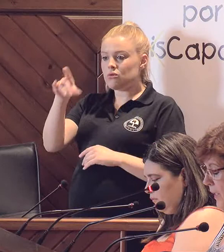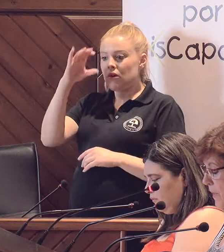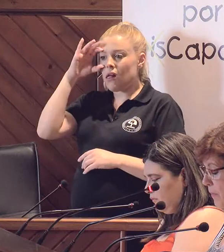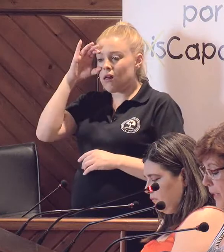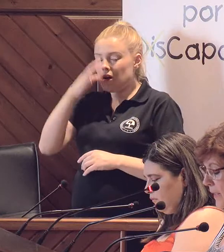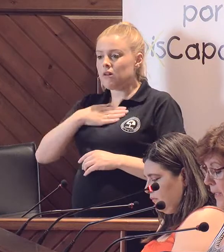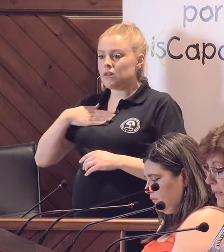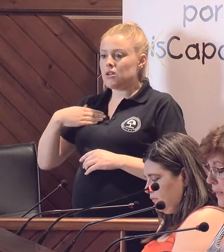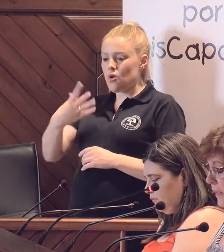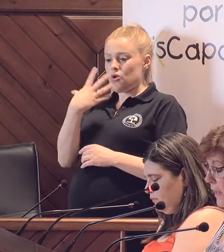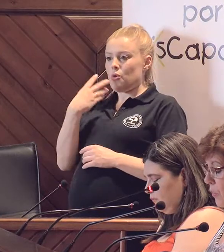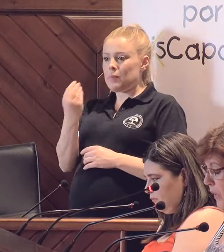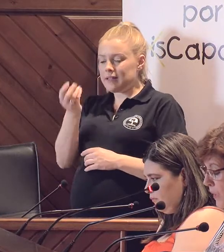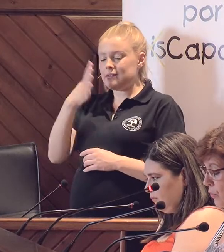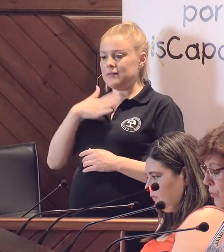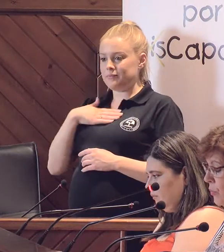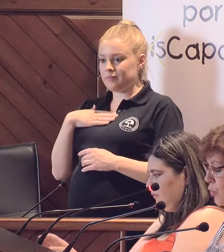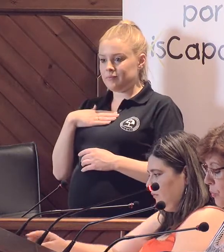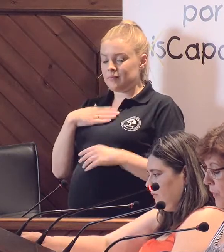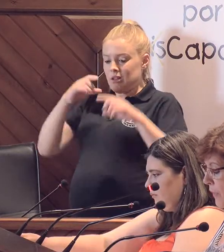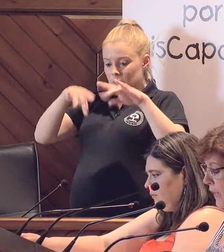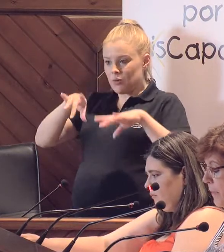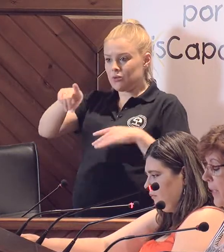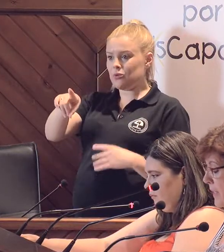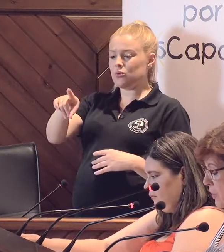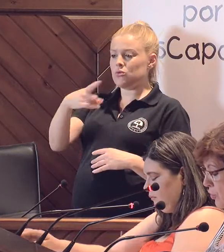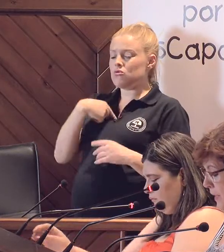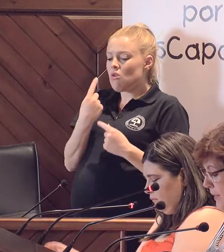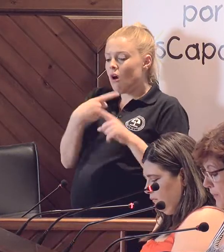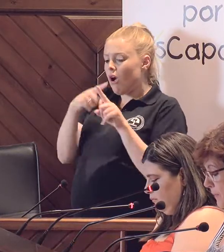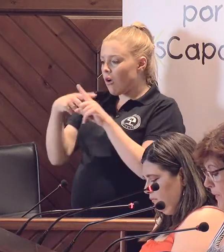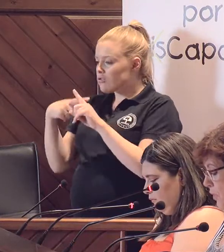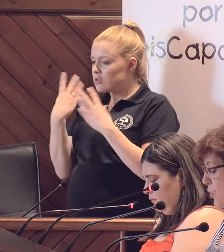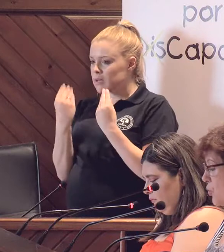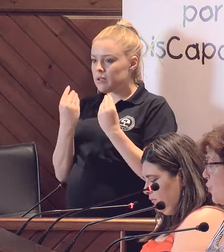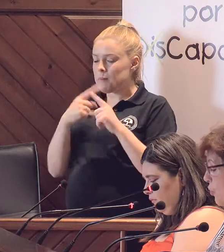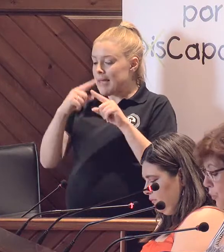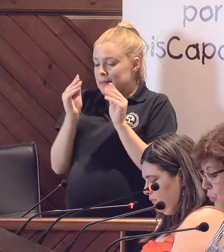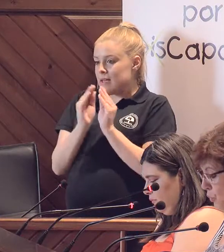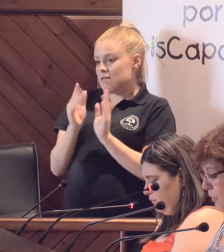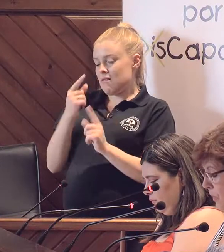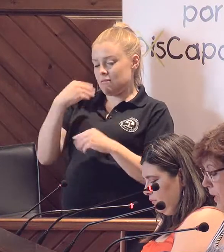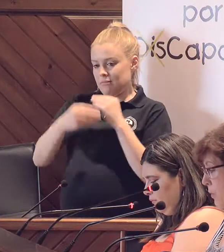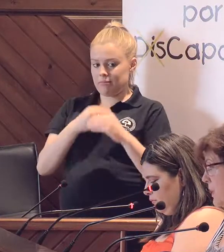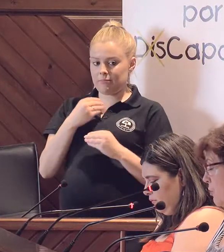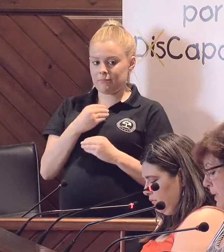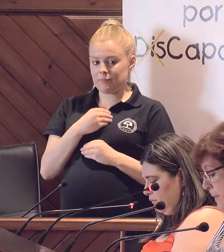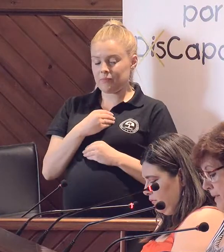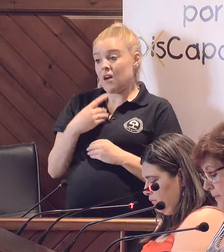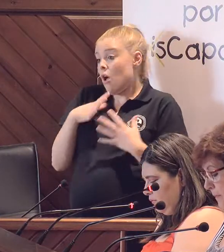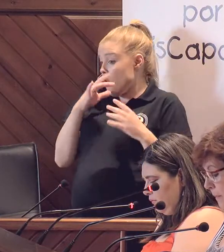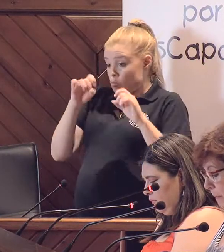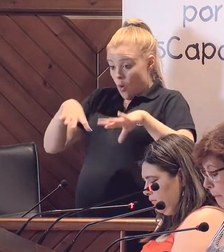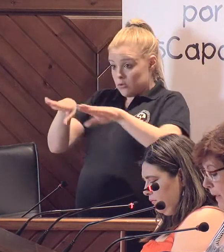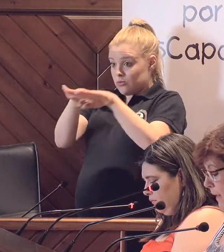escuchen y me comprendan. Igual que tú, yo puedo hacer pequeñas cosas. Soy como tú, ahora ya lo